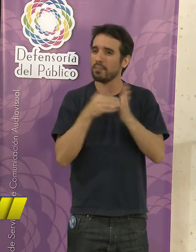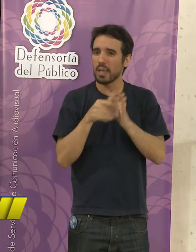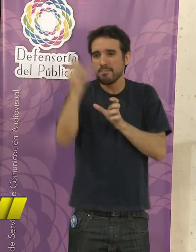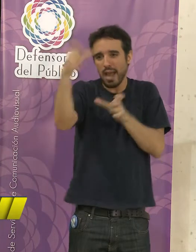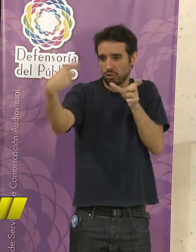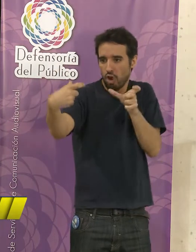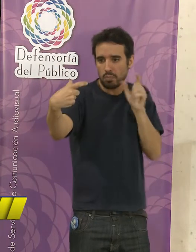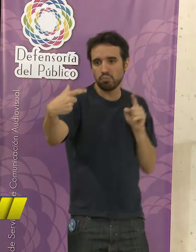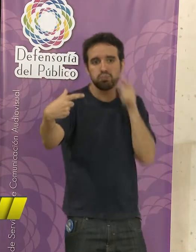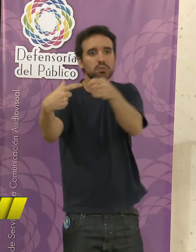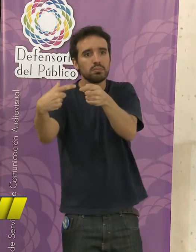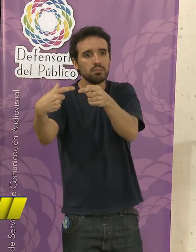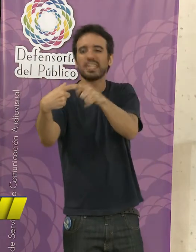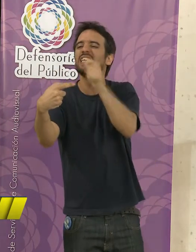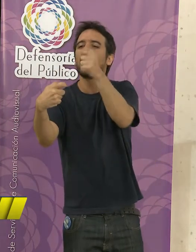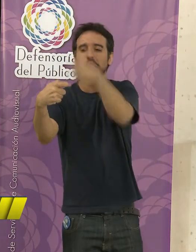recibe este hecho, ¿no?